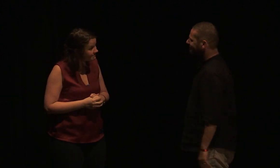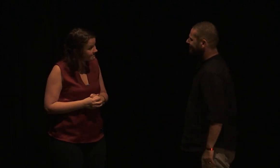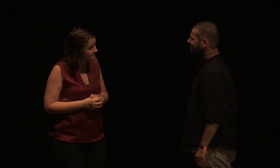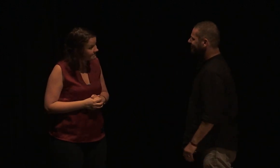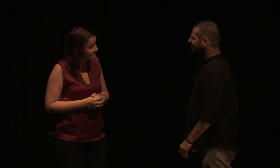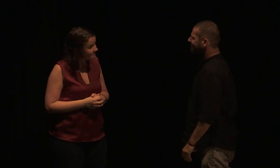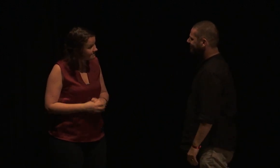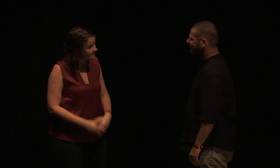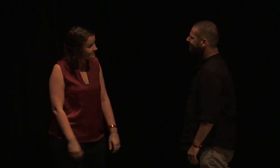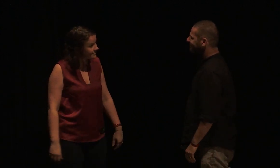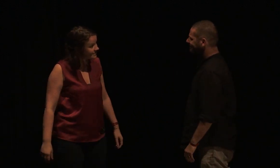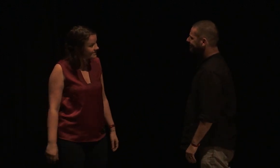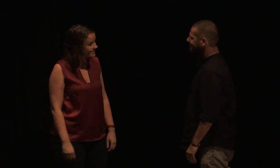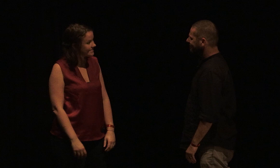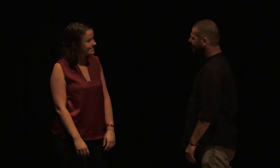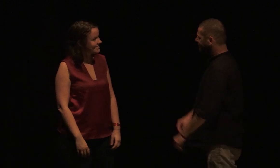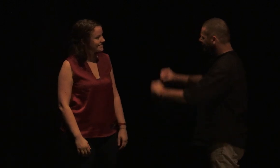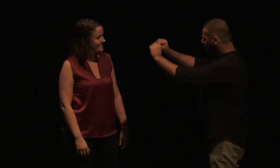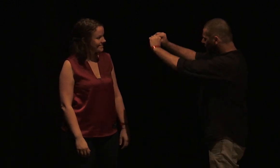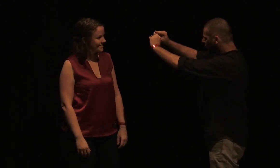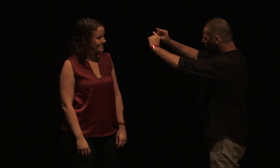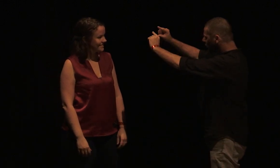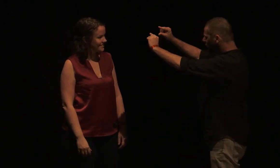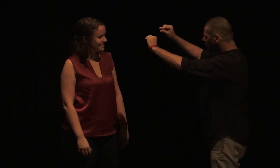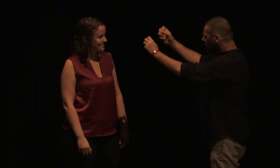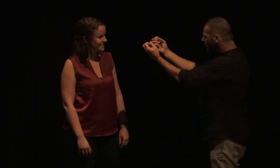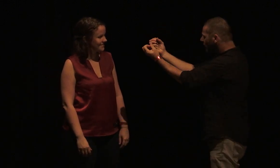Les lilas de tes yeux limpides me réveilleront.